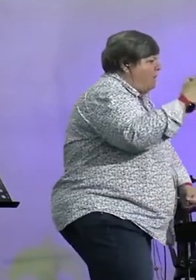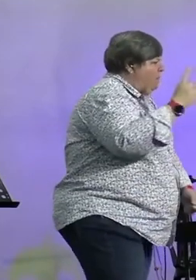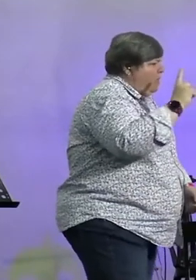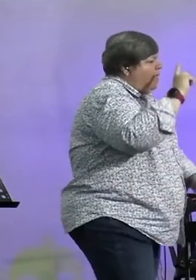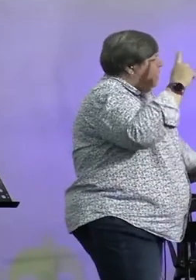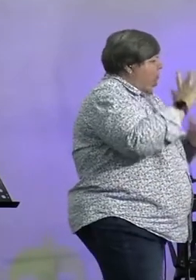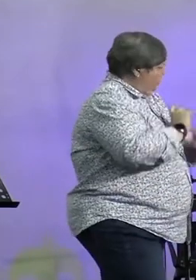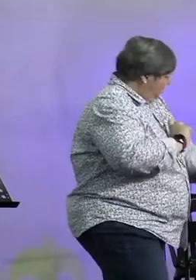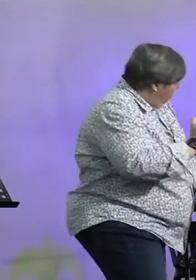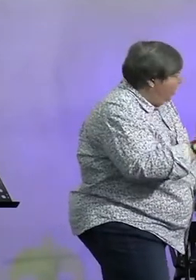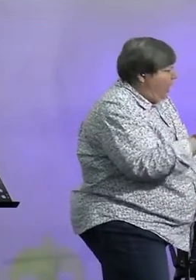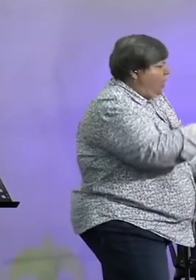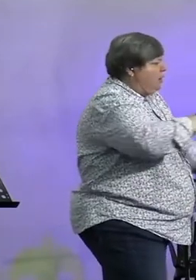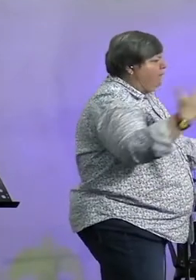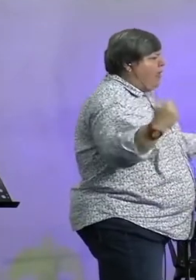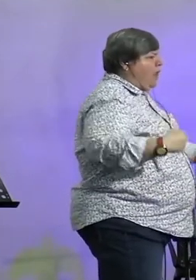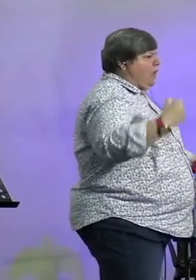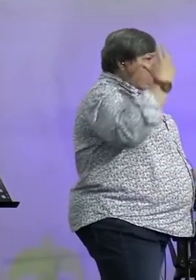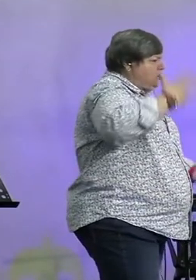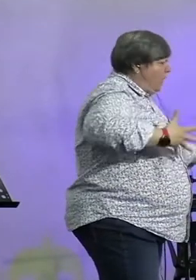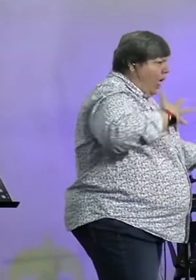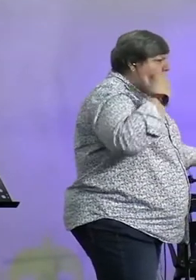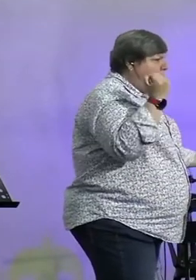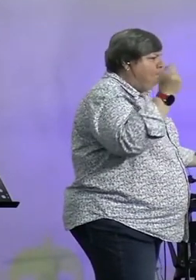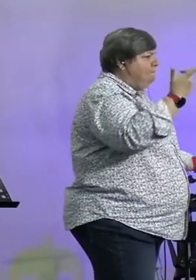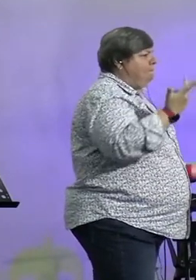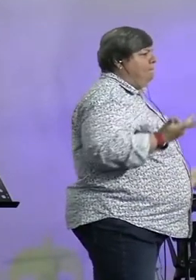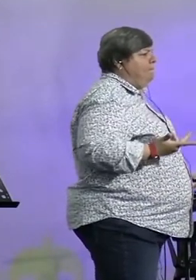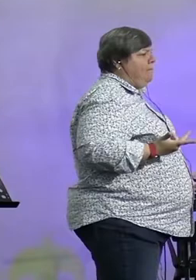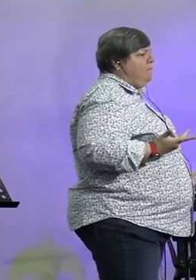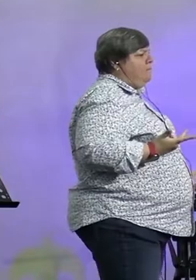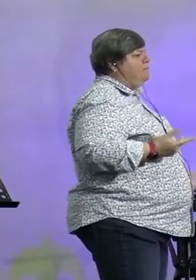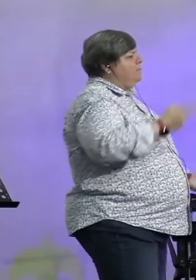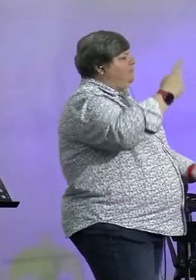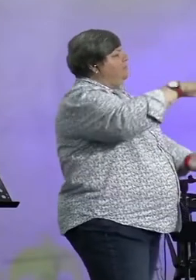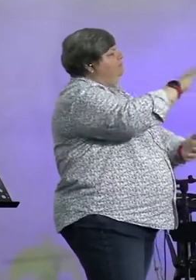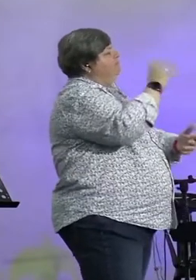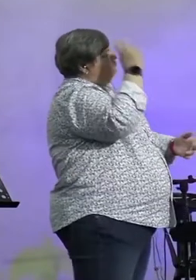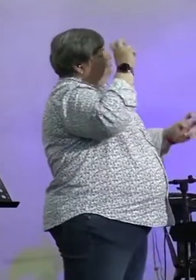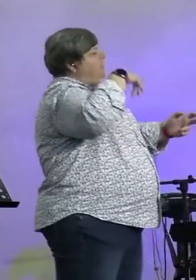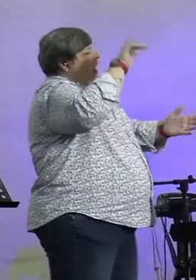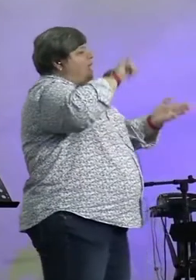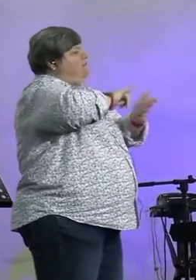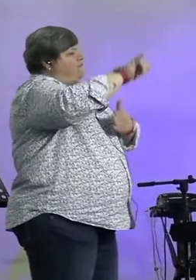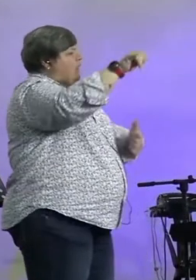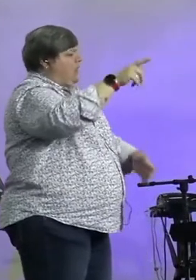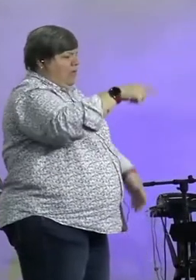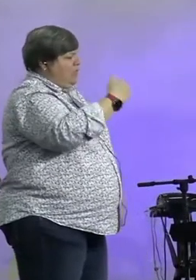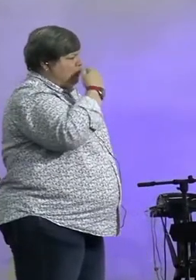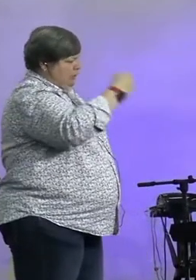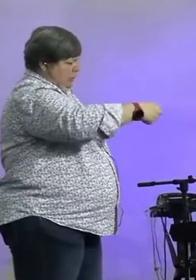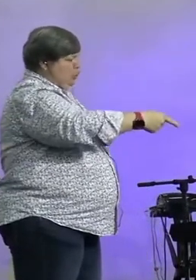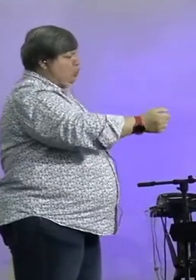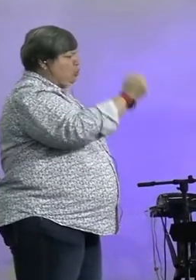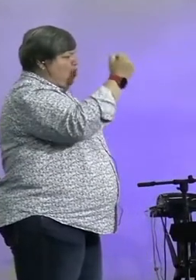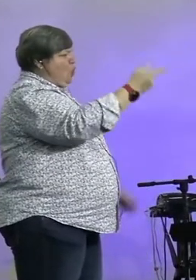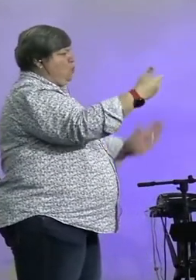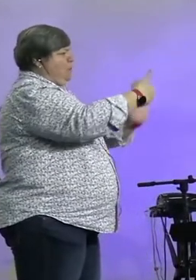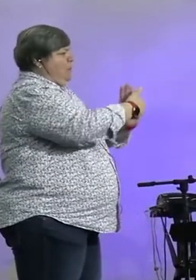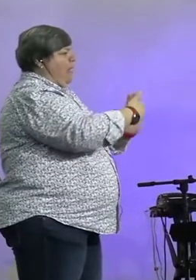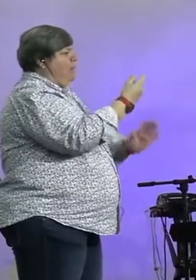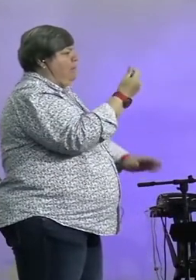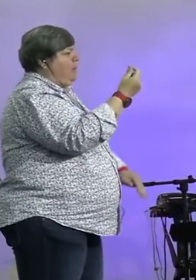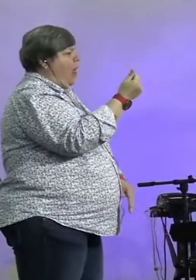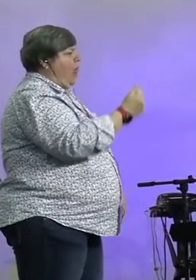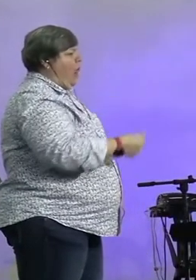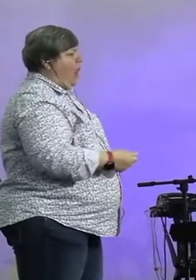saam dra, en dis te swaar. Wie van julle het al op die vliegtuig moest klim, en dan sel het vir jou tas, is te swaar. En dan betaal jy